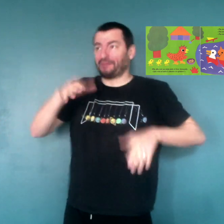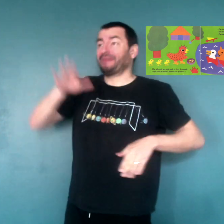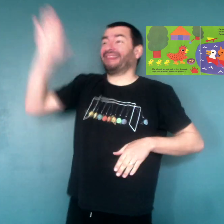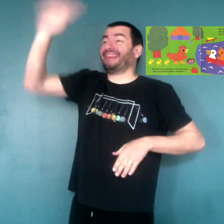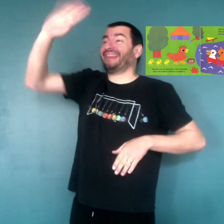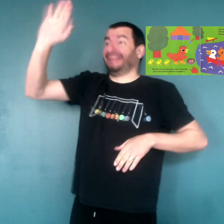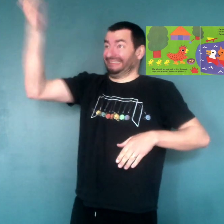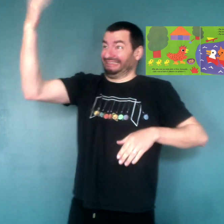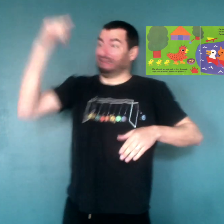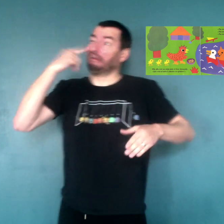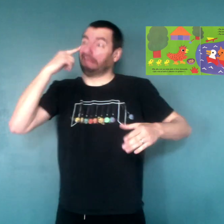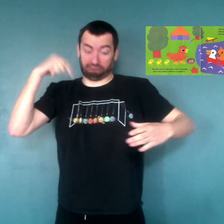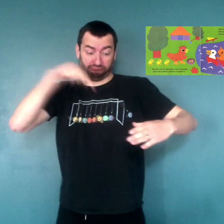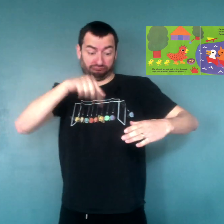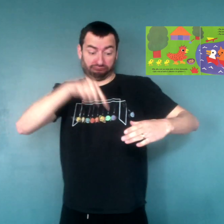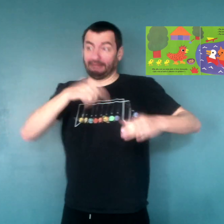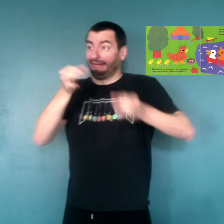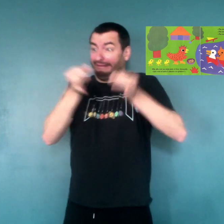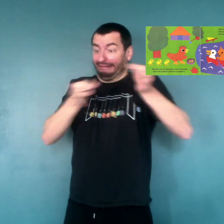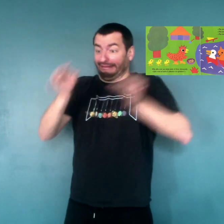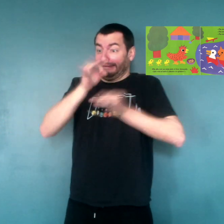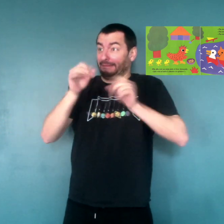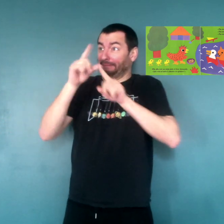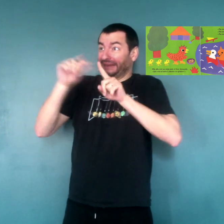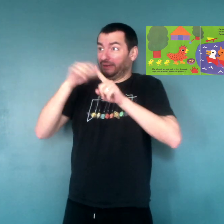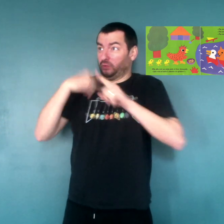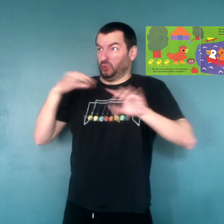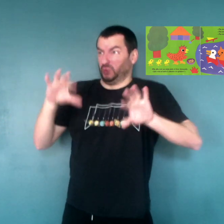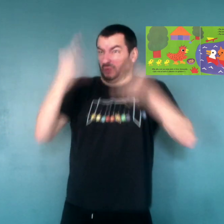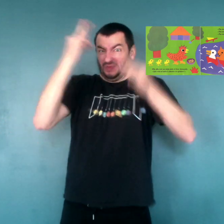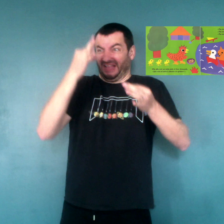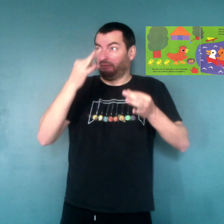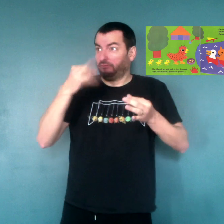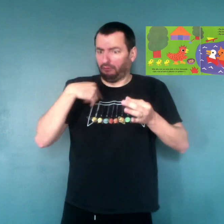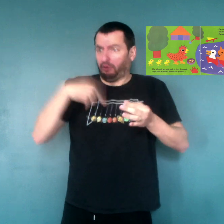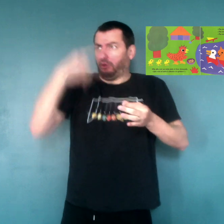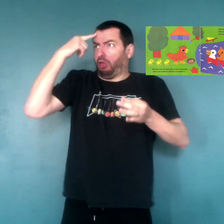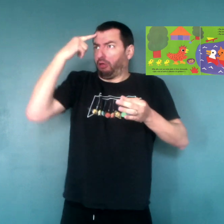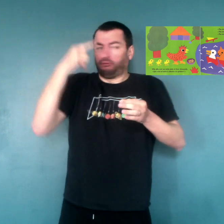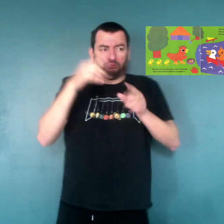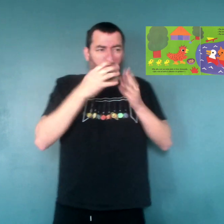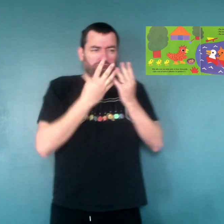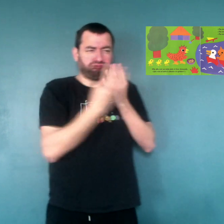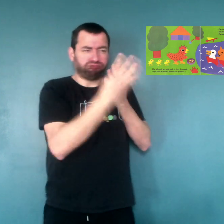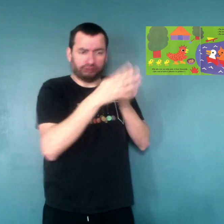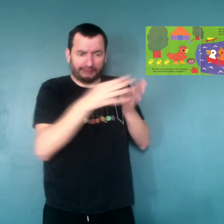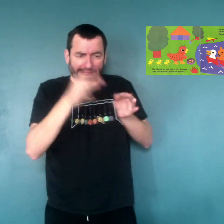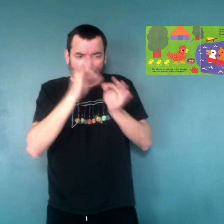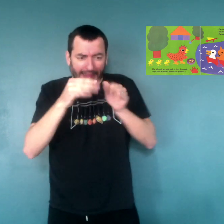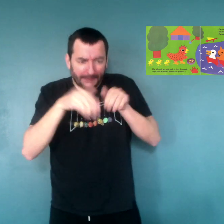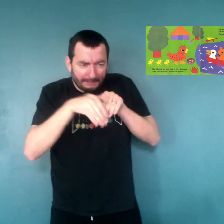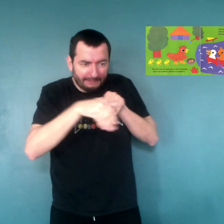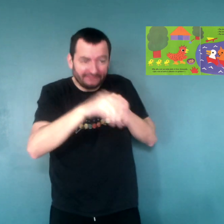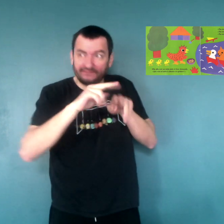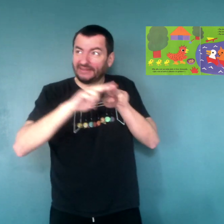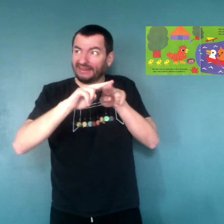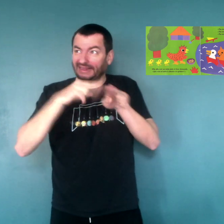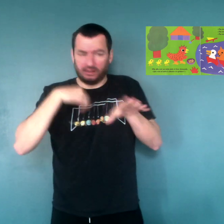Ils jouent tous les trois. Hé, regardez, j'ai récolté des graines de blé. Est-ce que vous voulez venir m'aider et